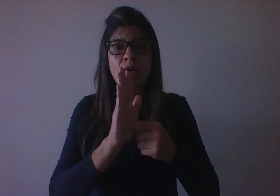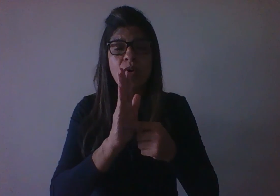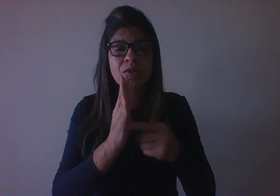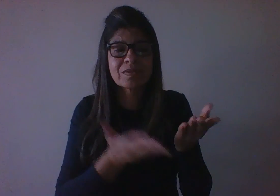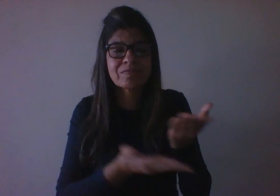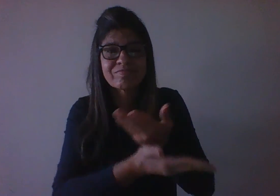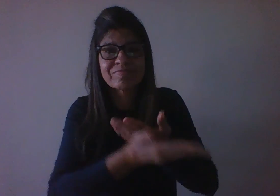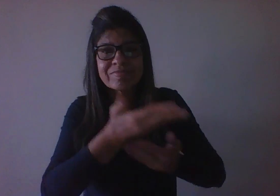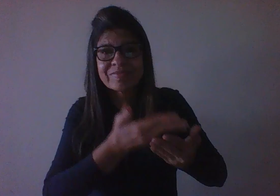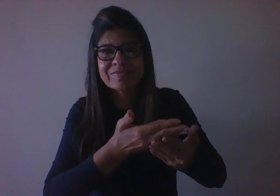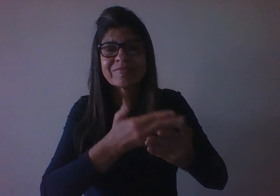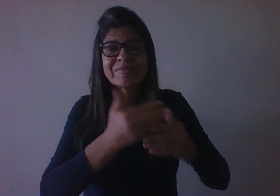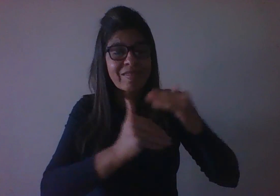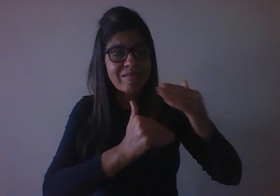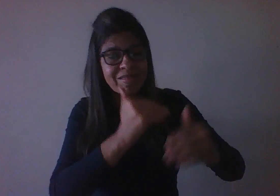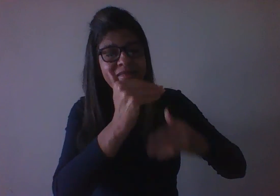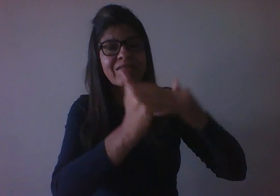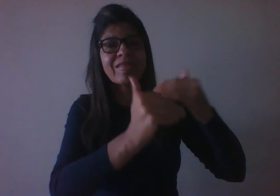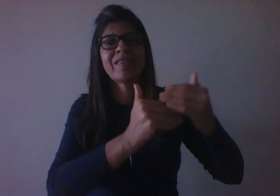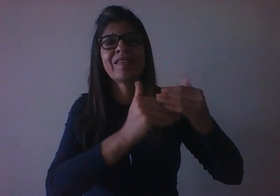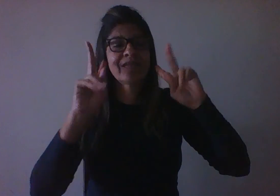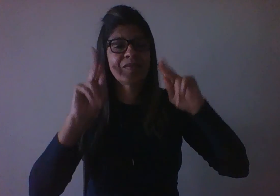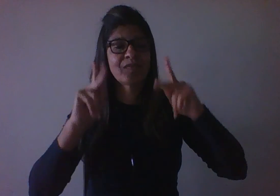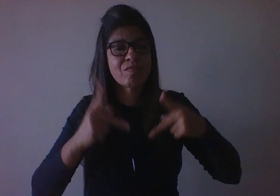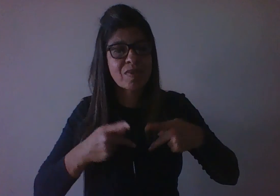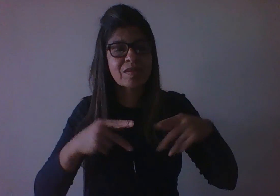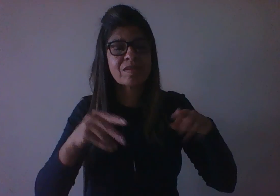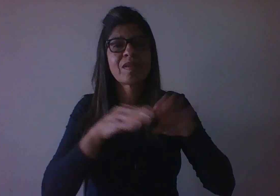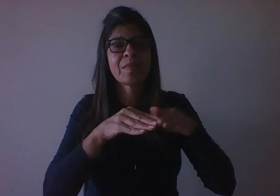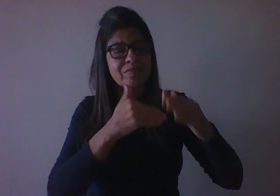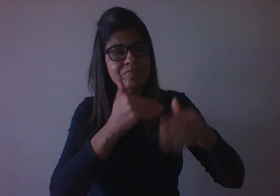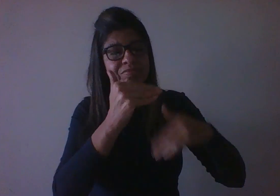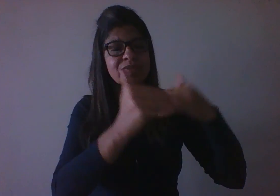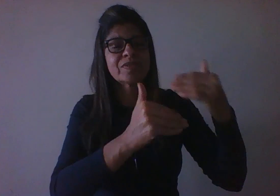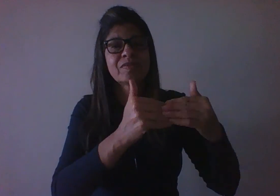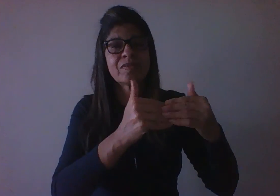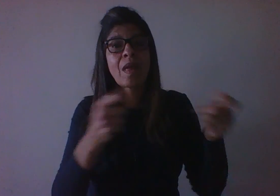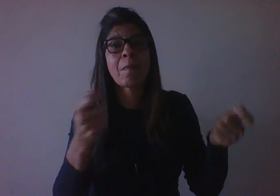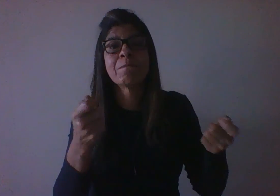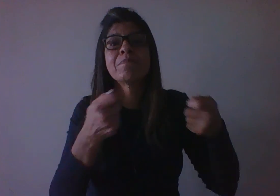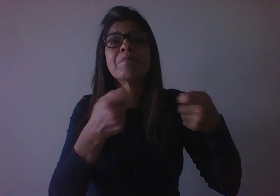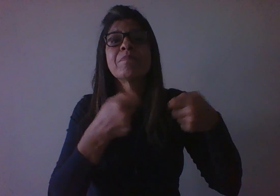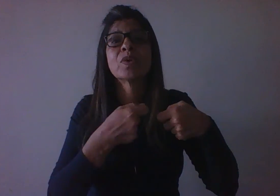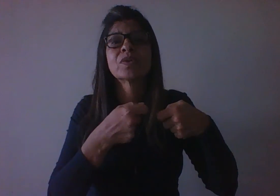pensamento e o desenvolve. Então, só é possível pensar, só é possível falar